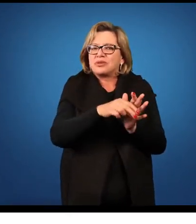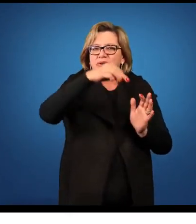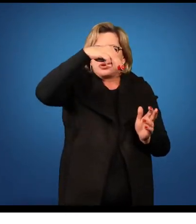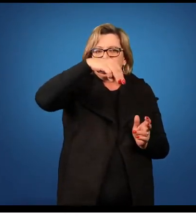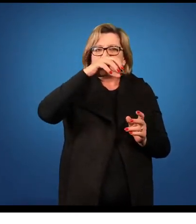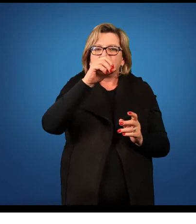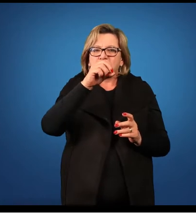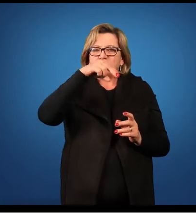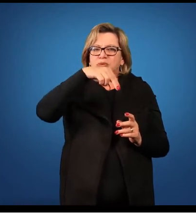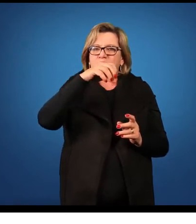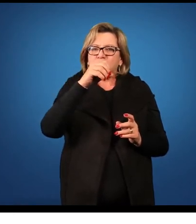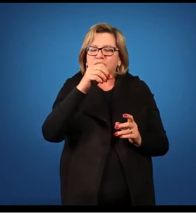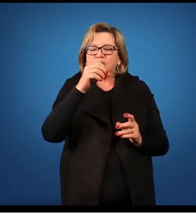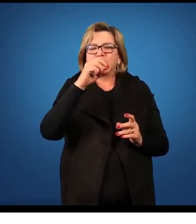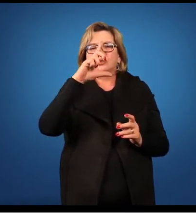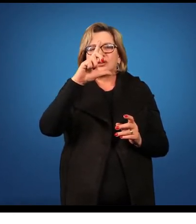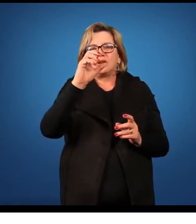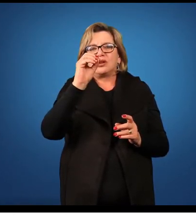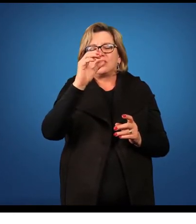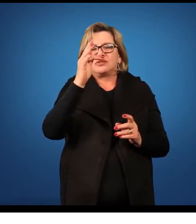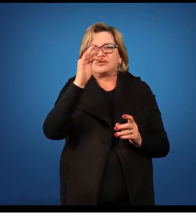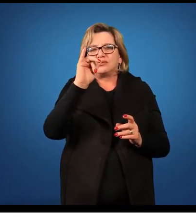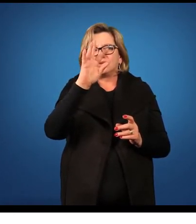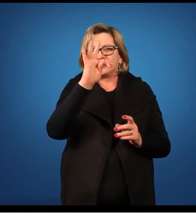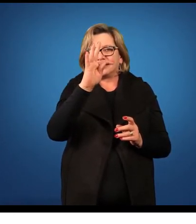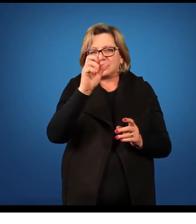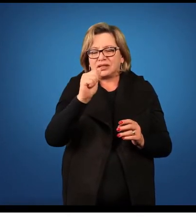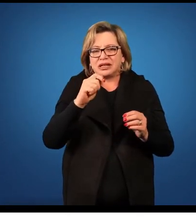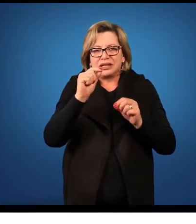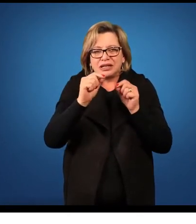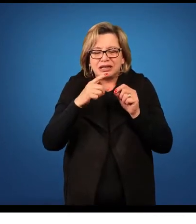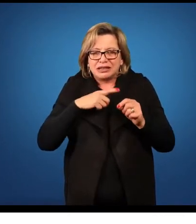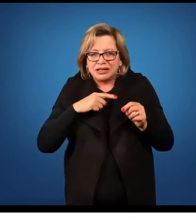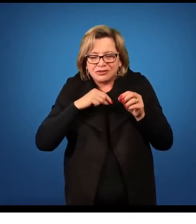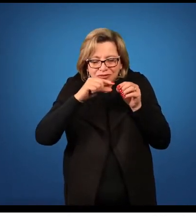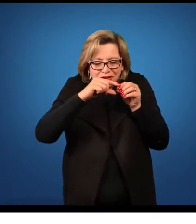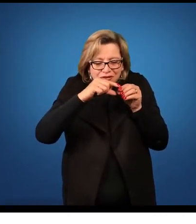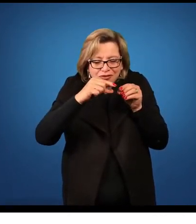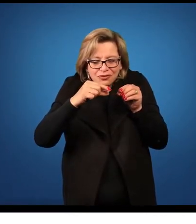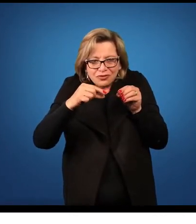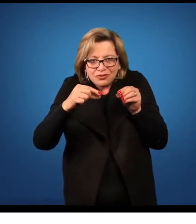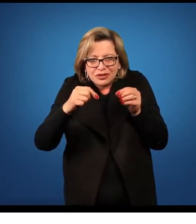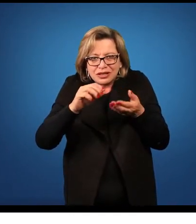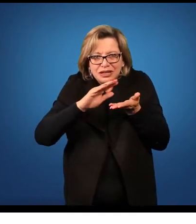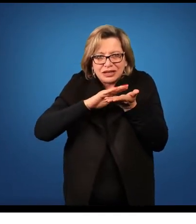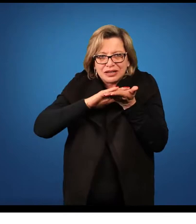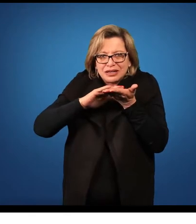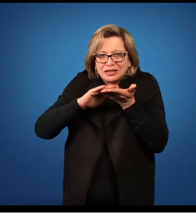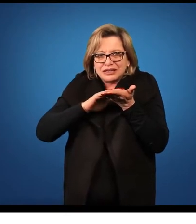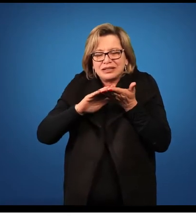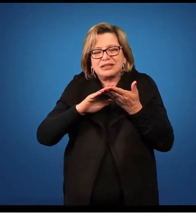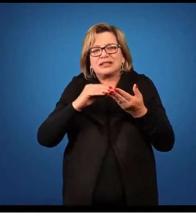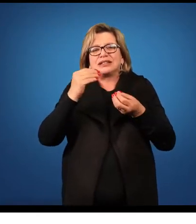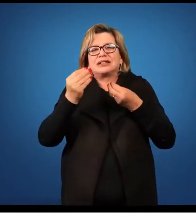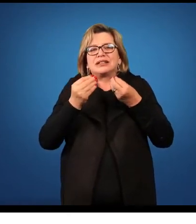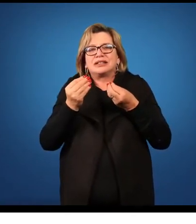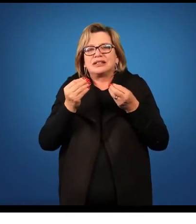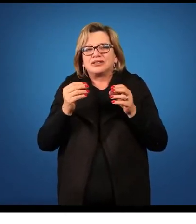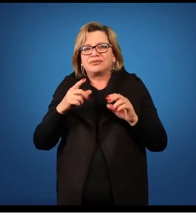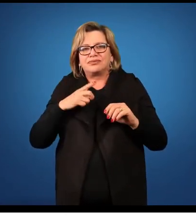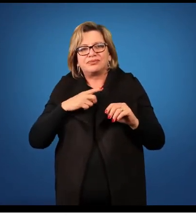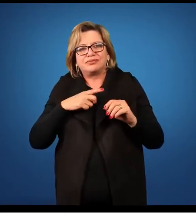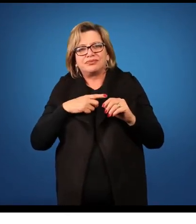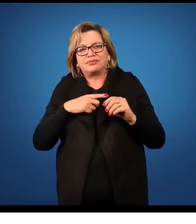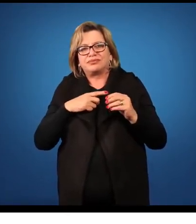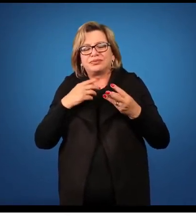que apresentam a folha do tipo megáfilo. Podem ver que na superfície da face abaxial dessa folha, nós